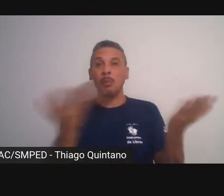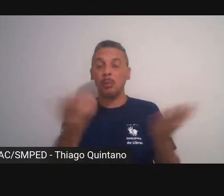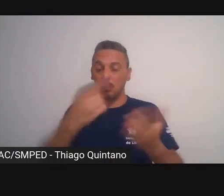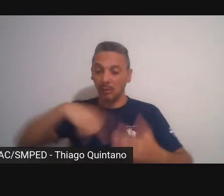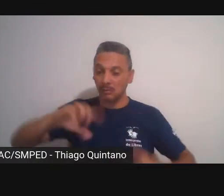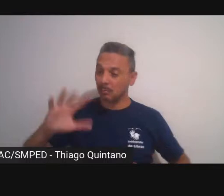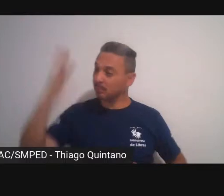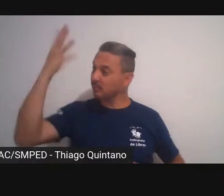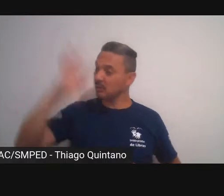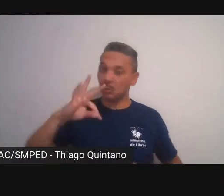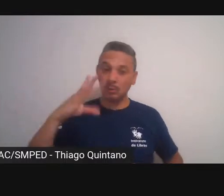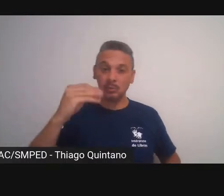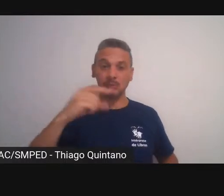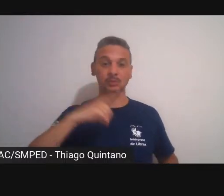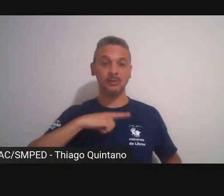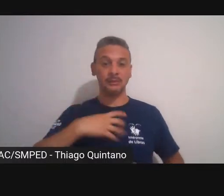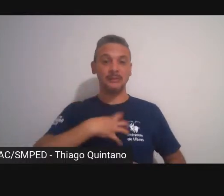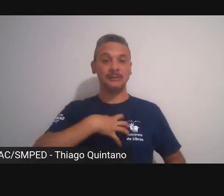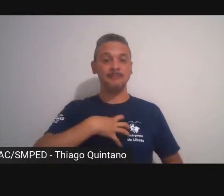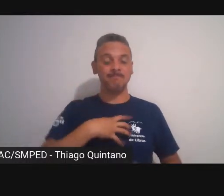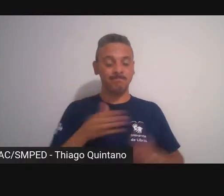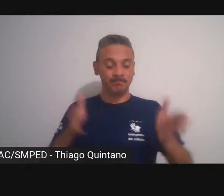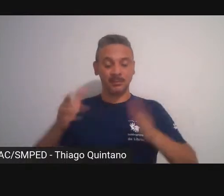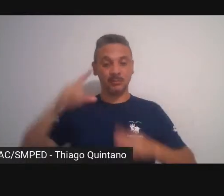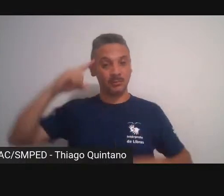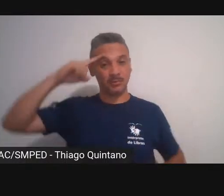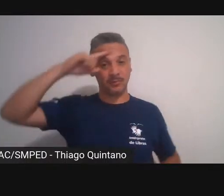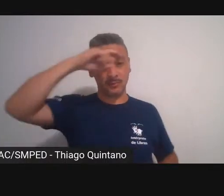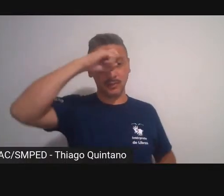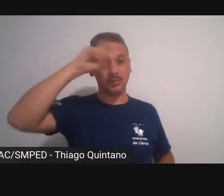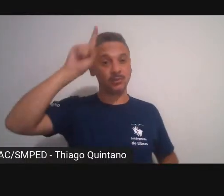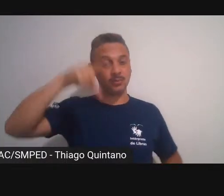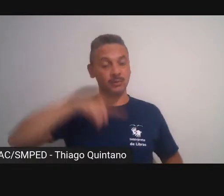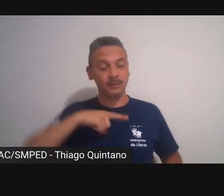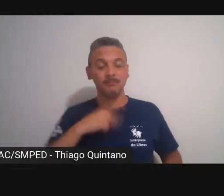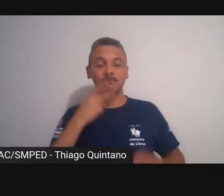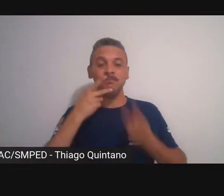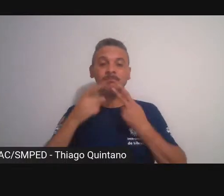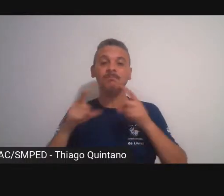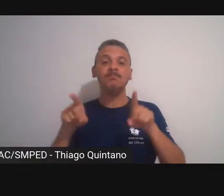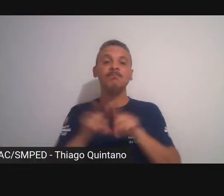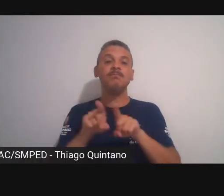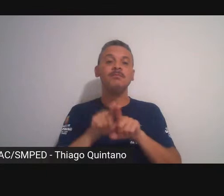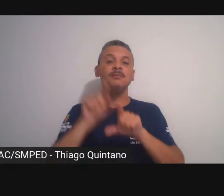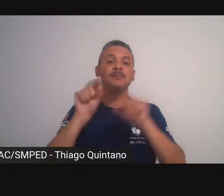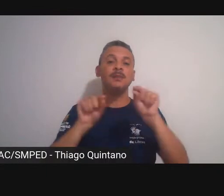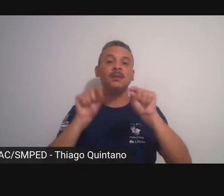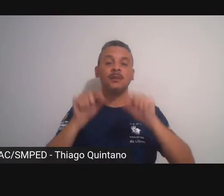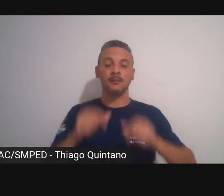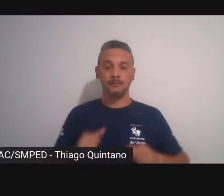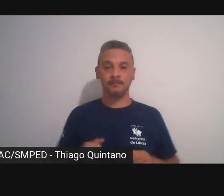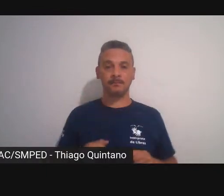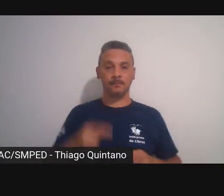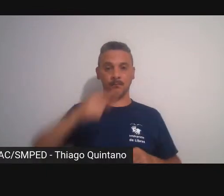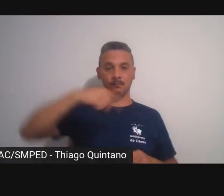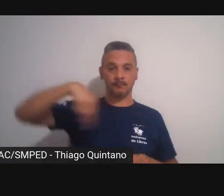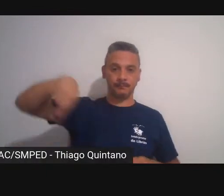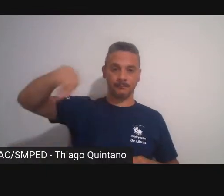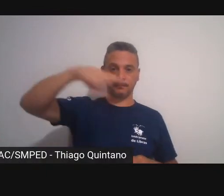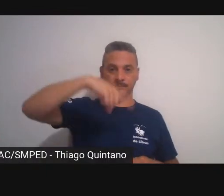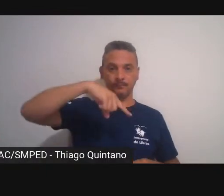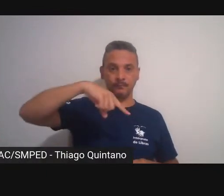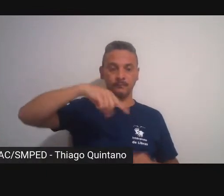então é um momento realmente difícil eu queria também colocar que quando nós estávamos